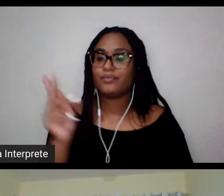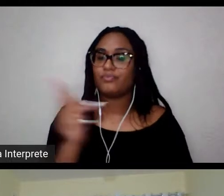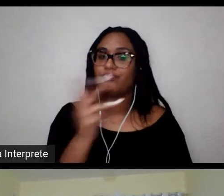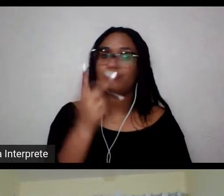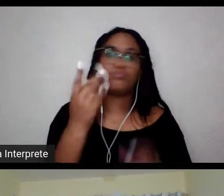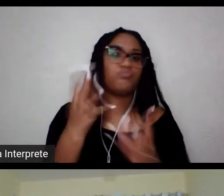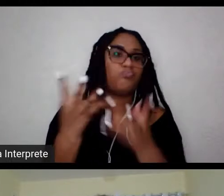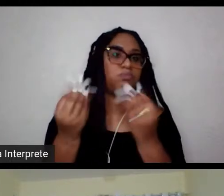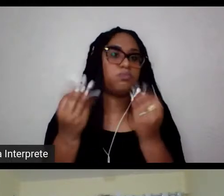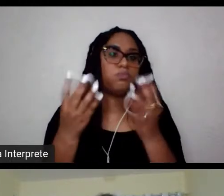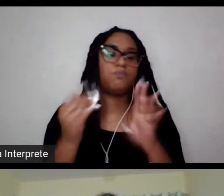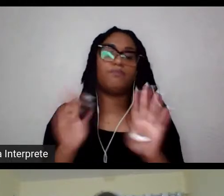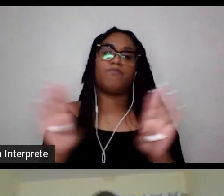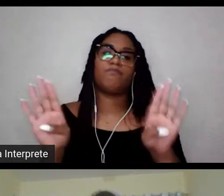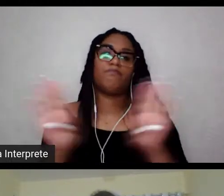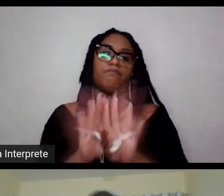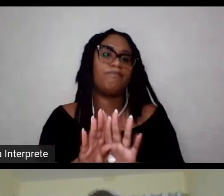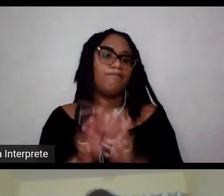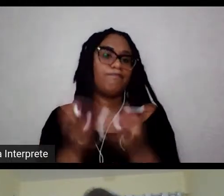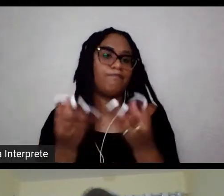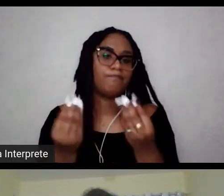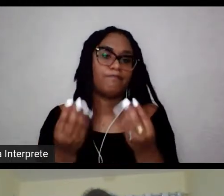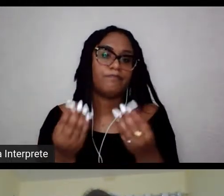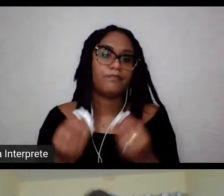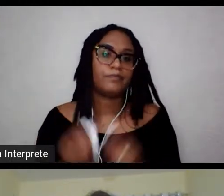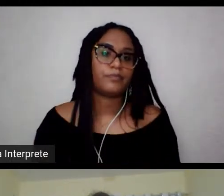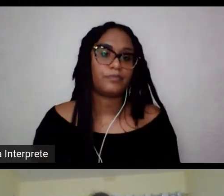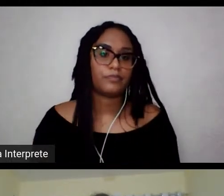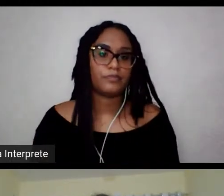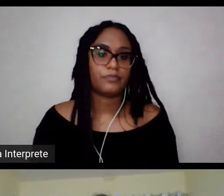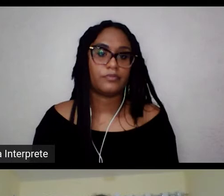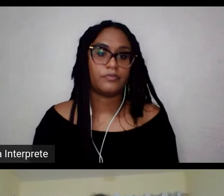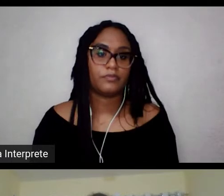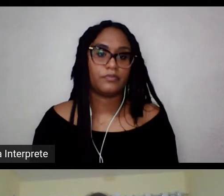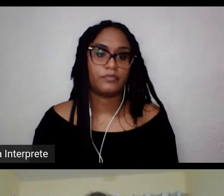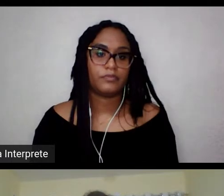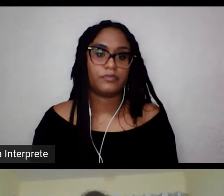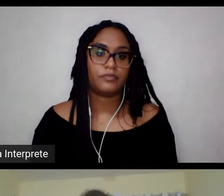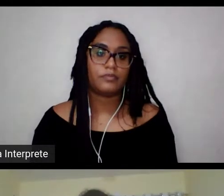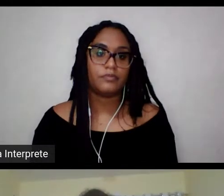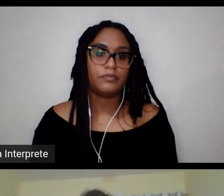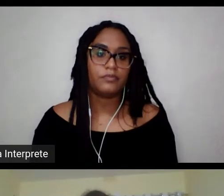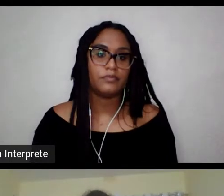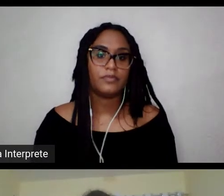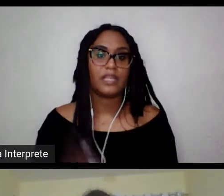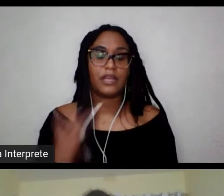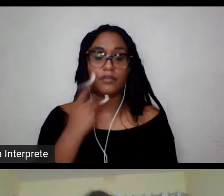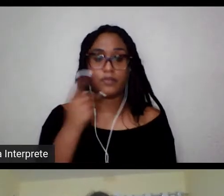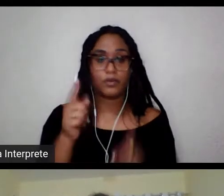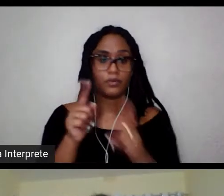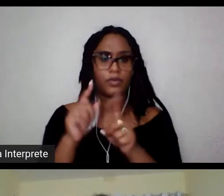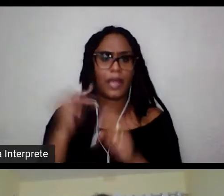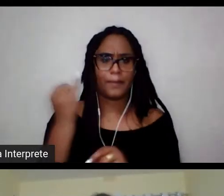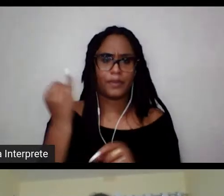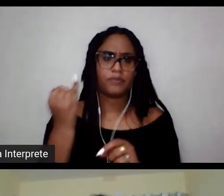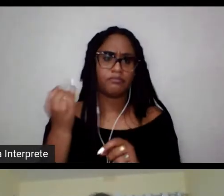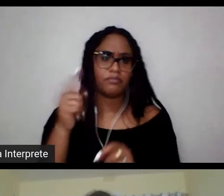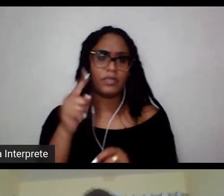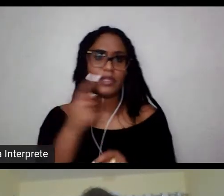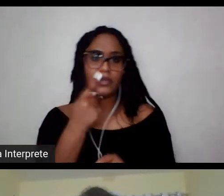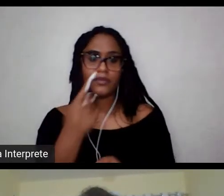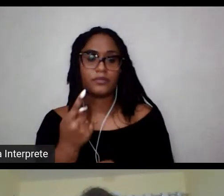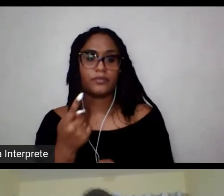sobre isso. A Mariane colocou algumas questões interessantes sobre essa questão da interseccionalidade no futebol, e